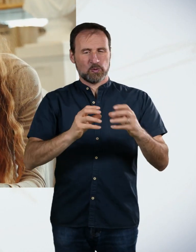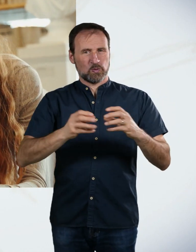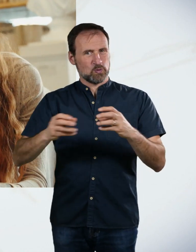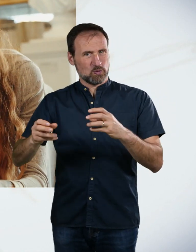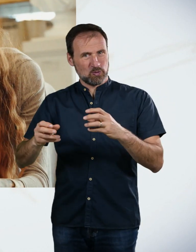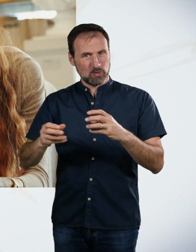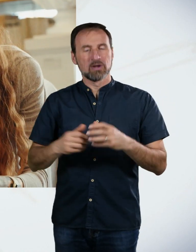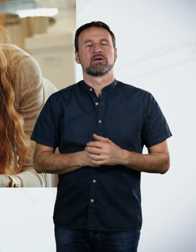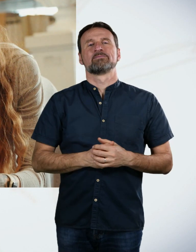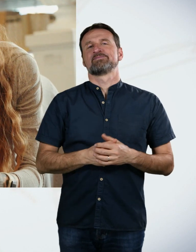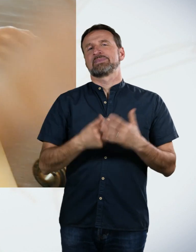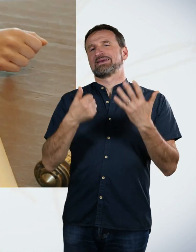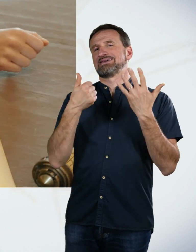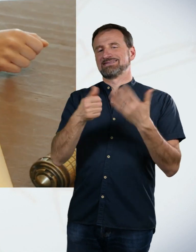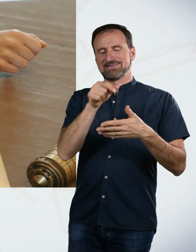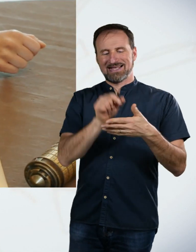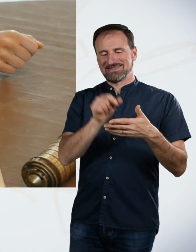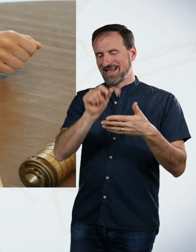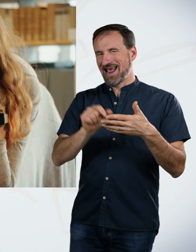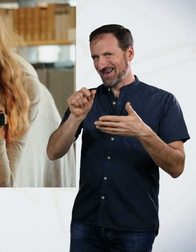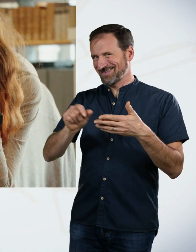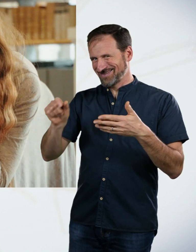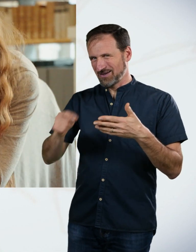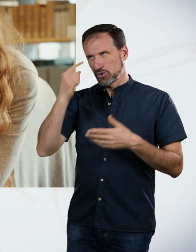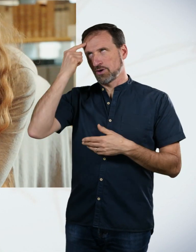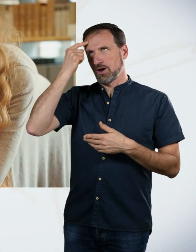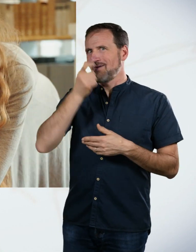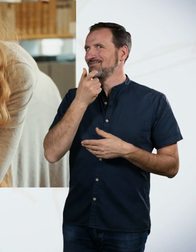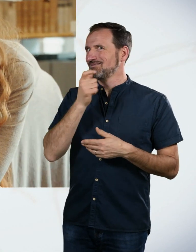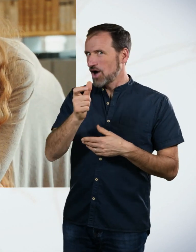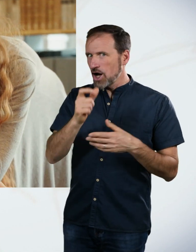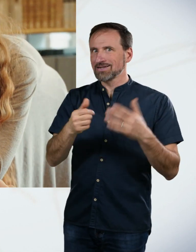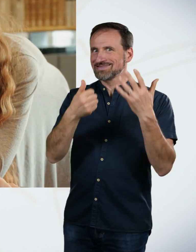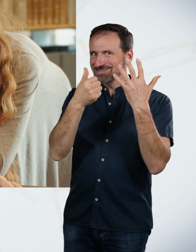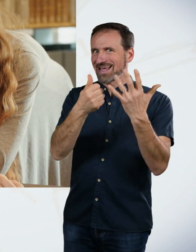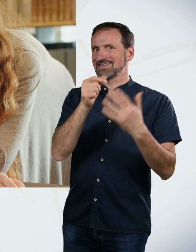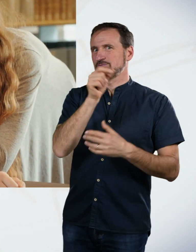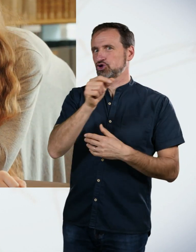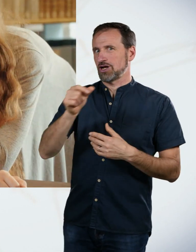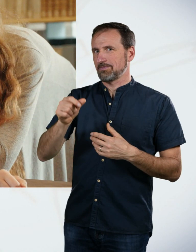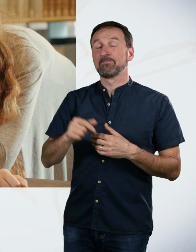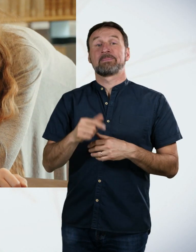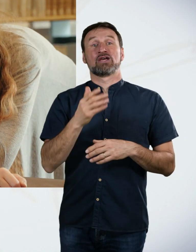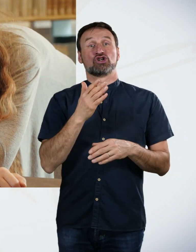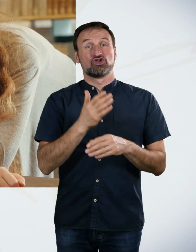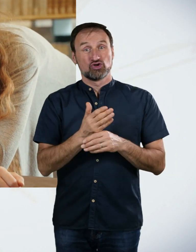dachte ich, ja, okay, ein Wort mit sechs Buchstaben. Schon winkt auf hohem Bergesrücken Akro-Korinth